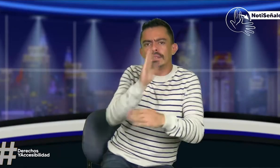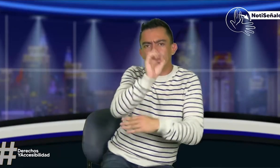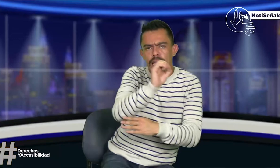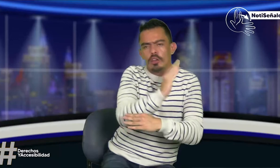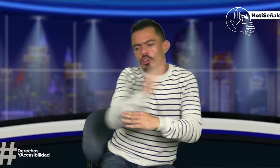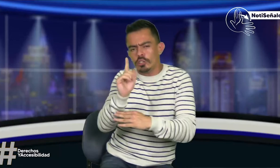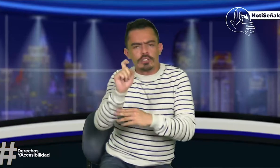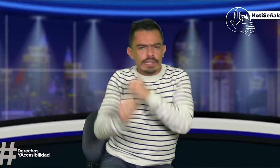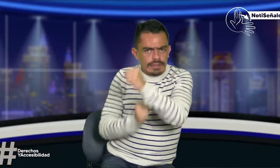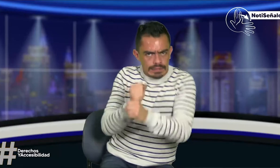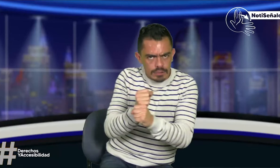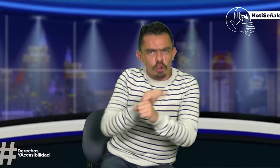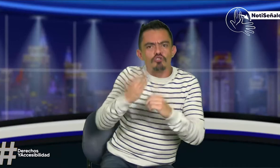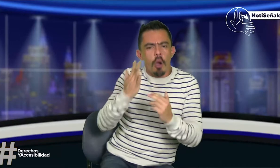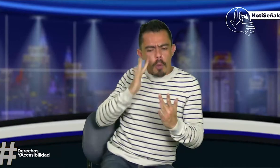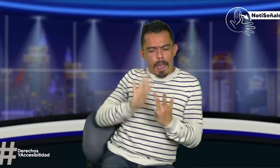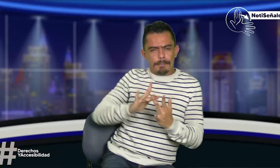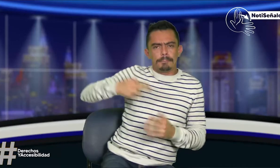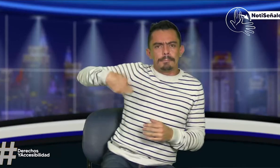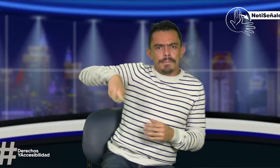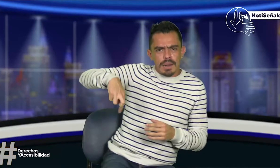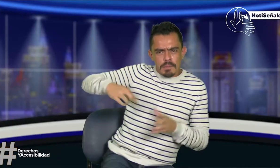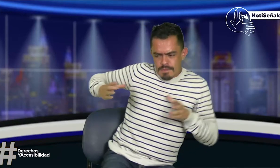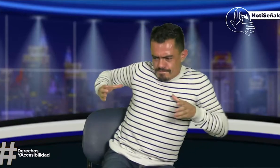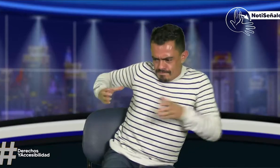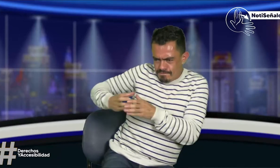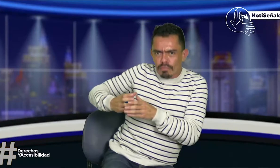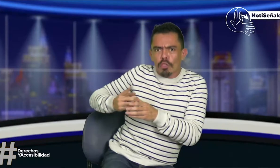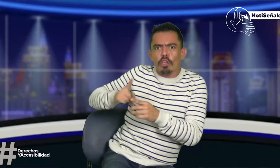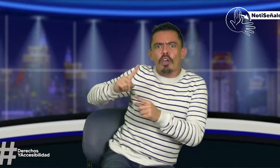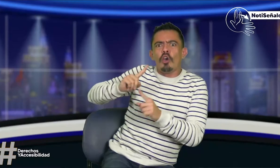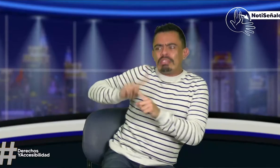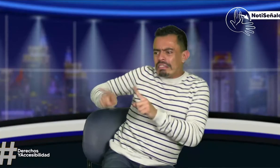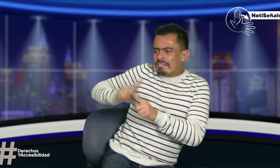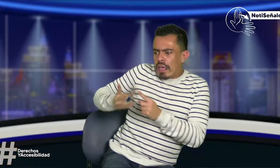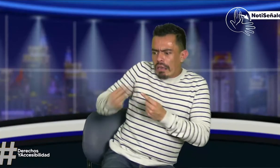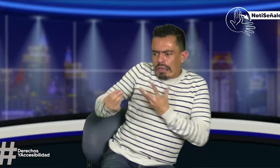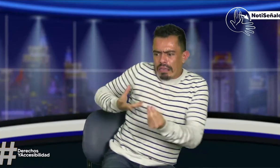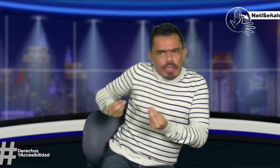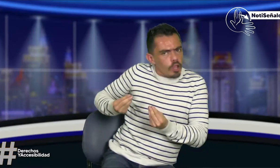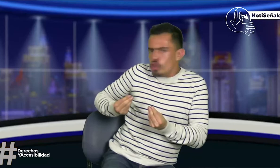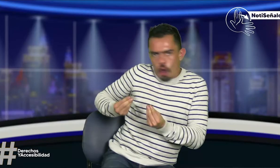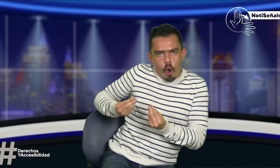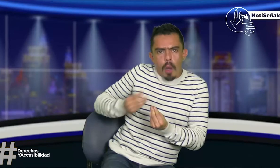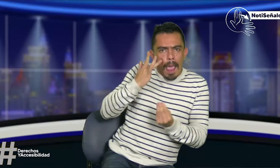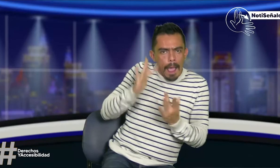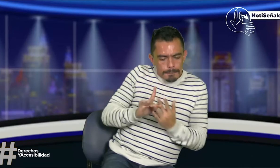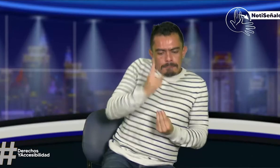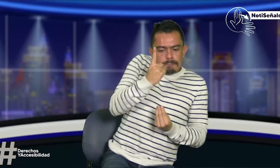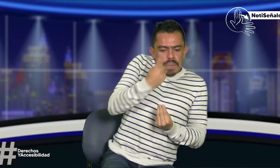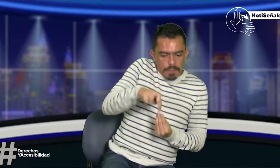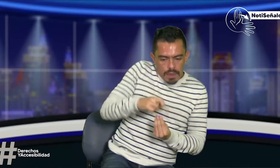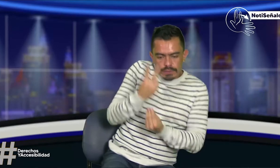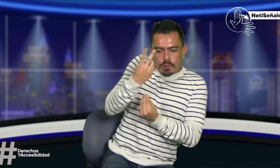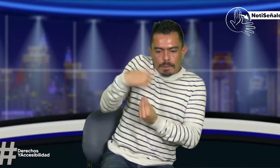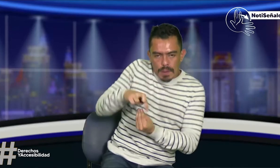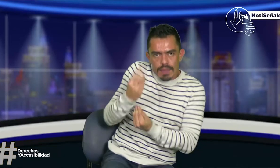y tener una claridad al respecto. La primera infancia, desde los seis años, primaria, ¿cómo se está trabajando? Se están trabajando por grupos,